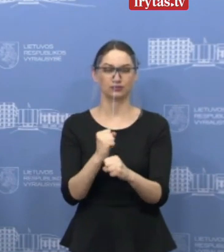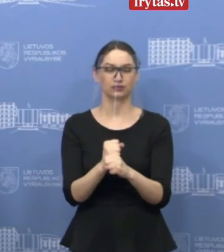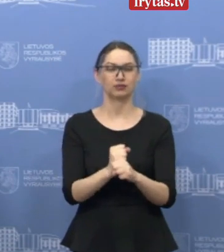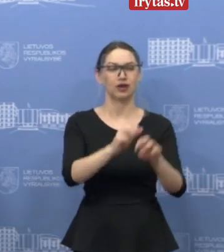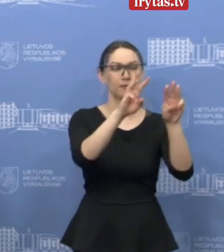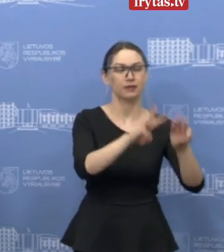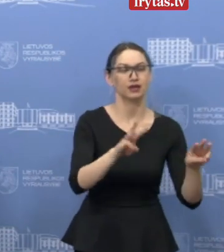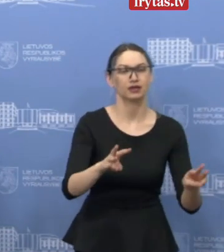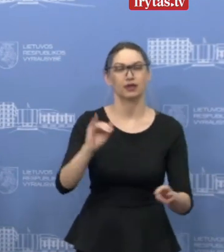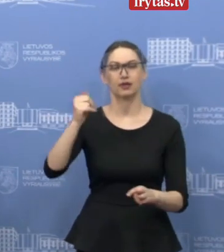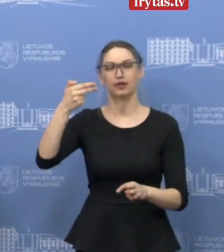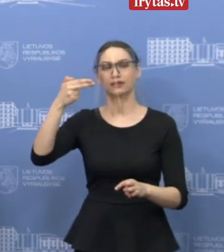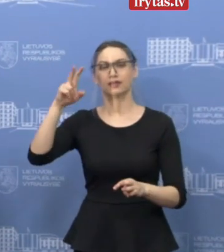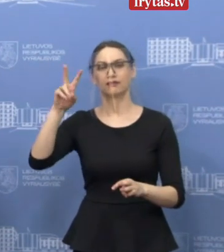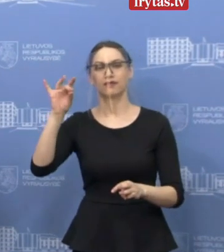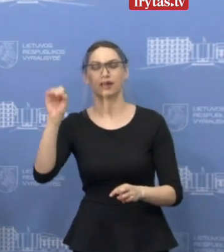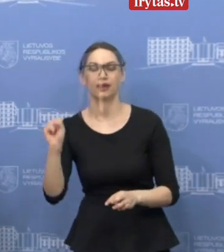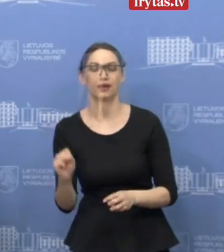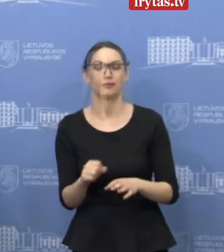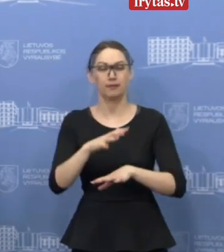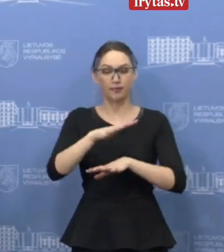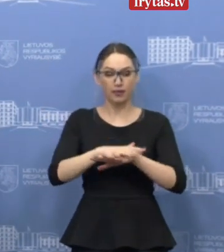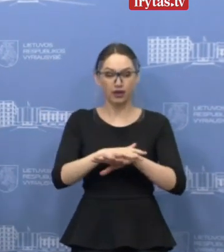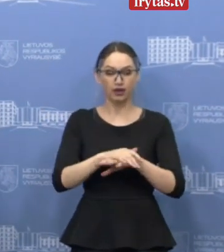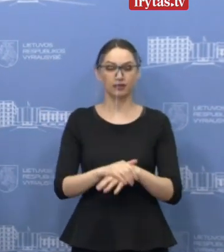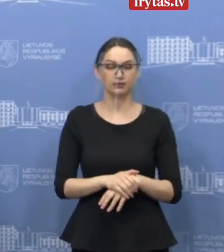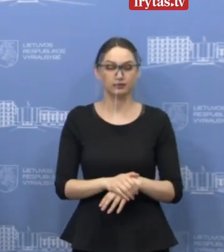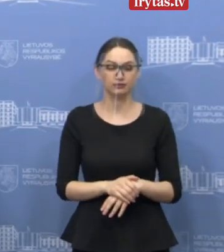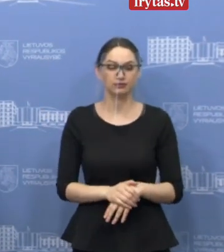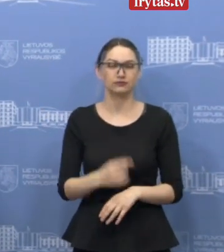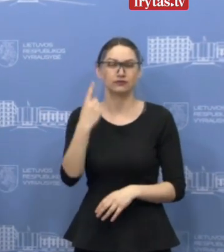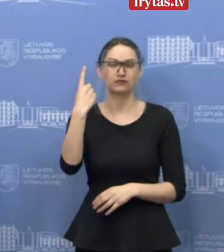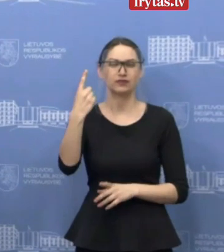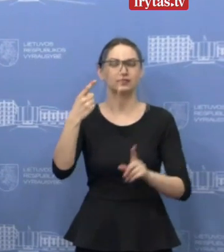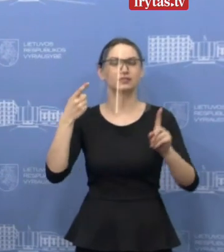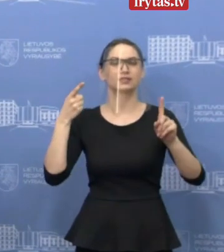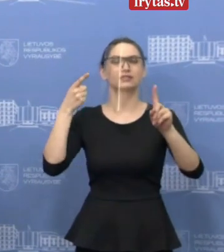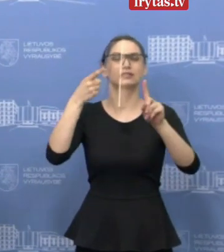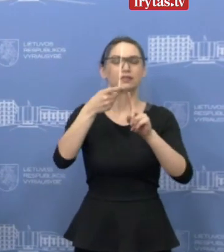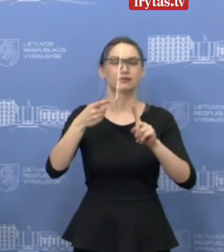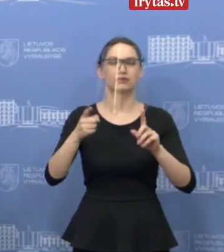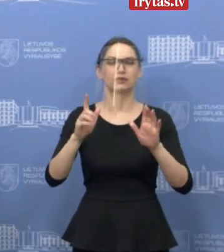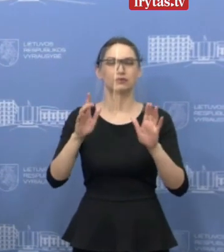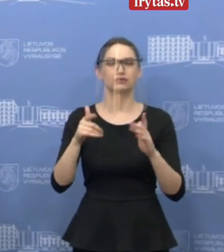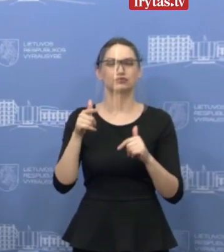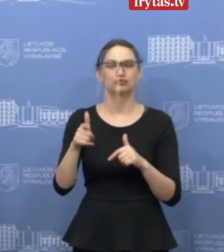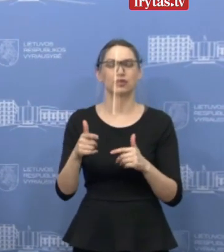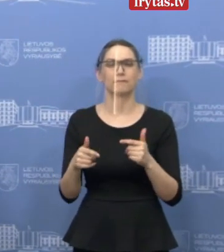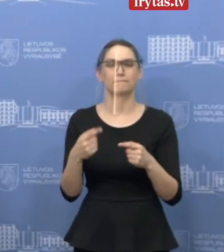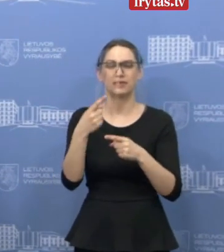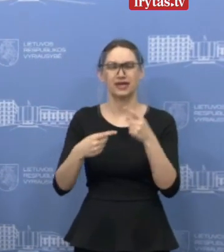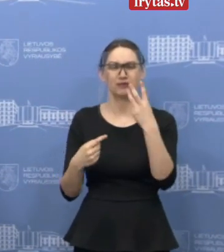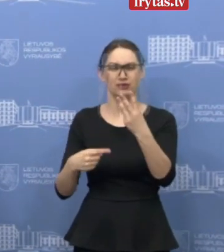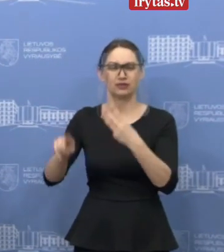ministerija, Invega, bankai ir tikslas yra vienas, kaip jie manom greičiau, operatyviau paleisti visas